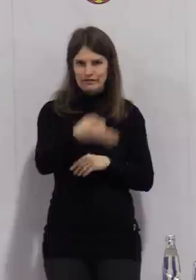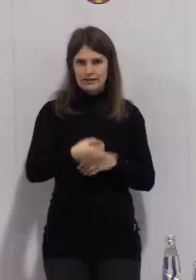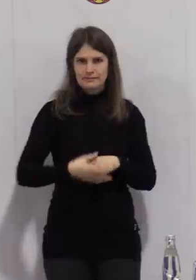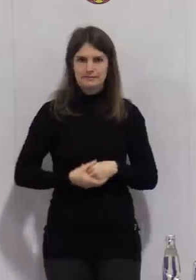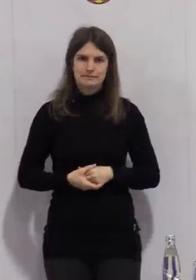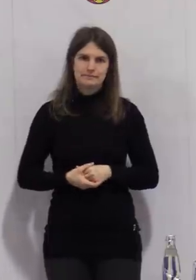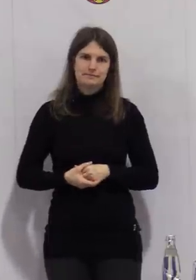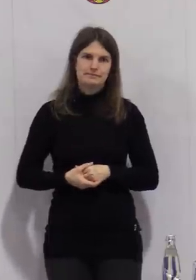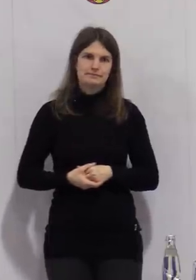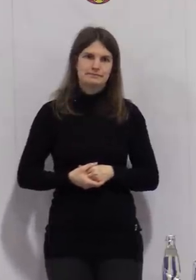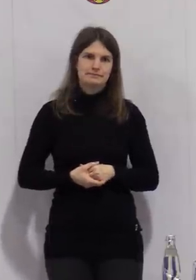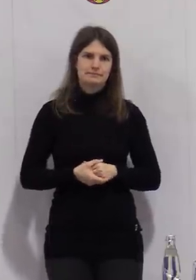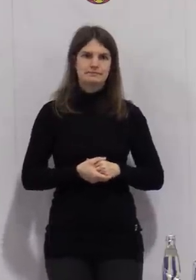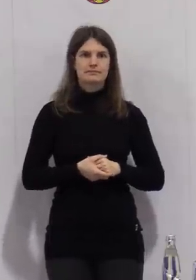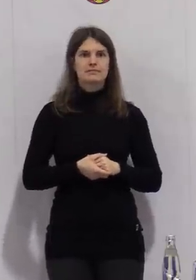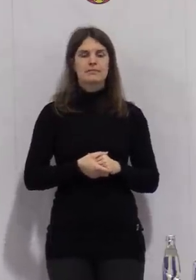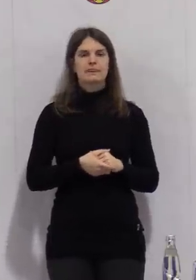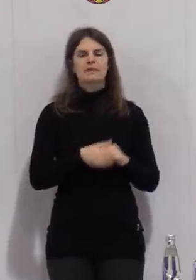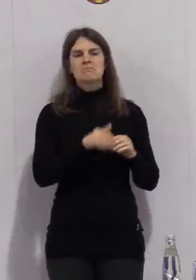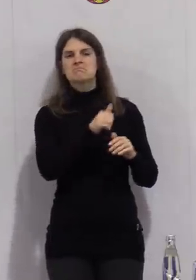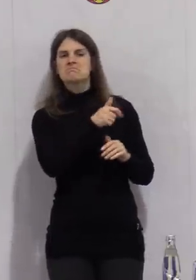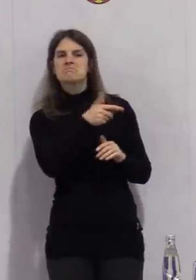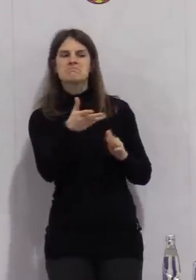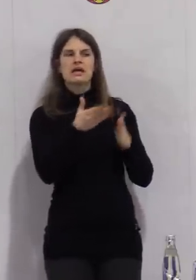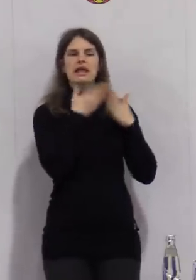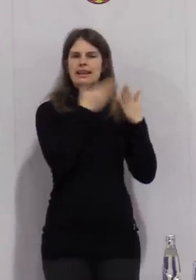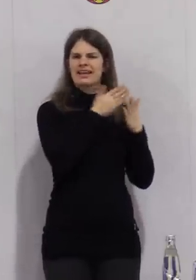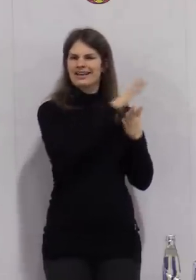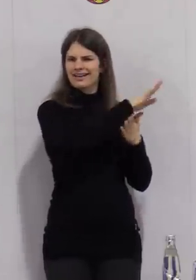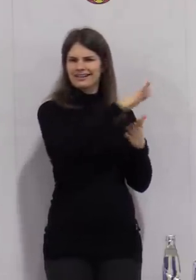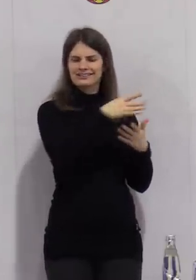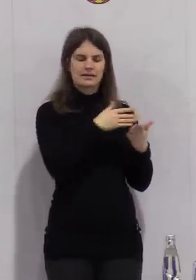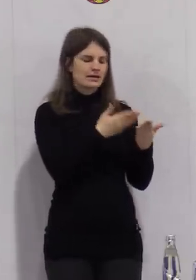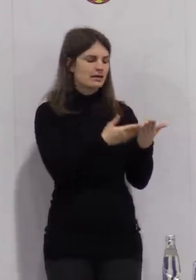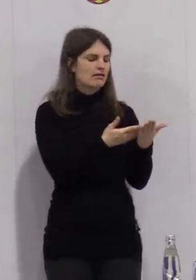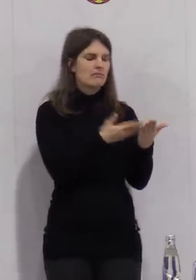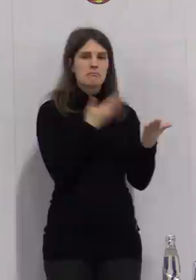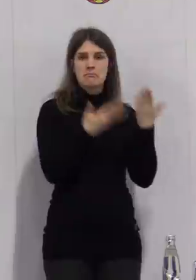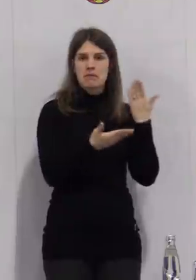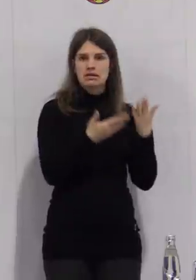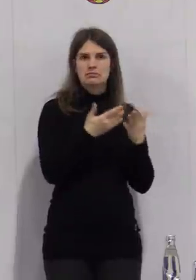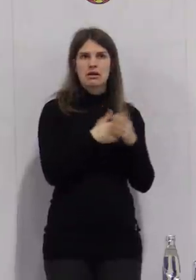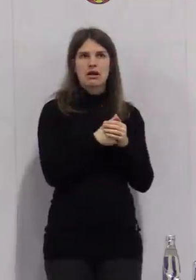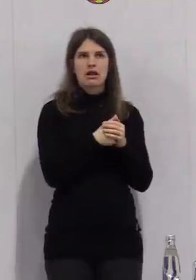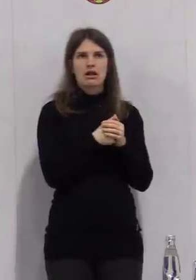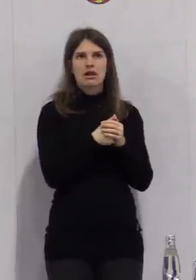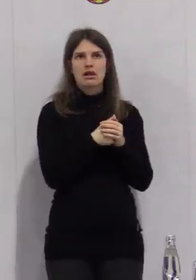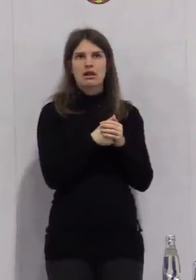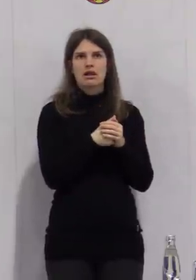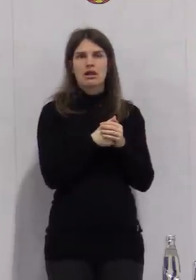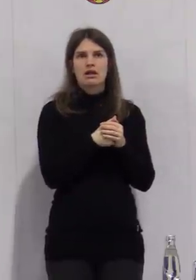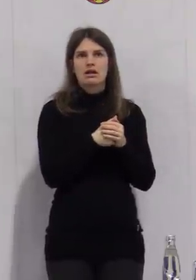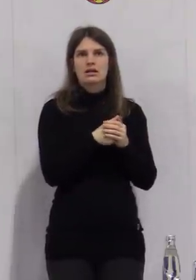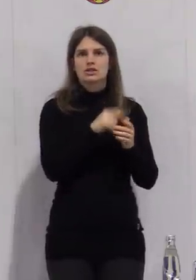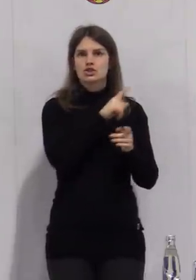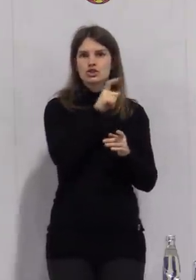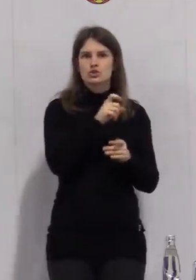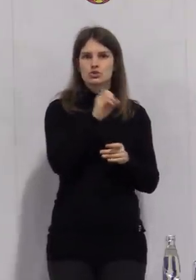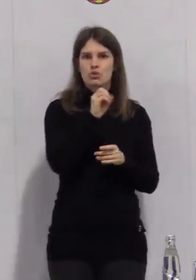Und zwar gibt es wohl Leser, die der Meinung sind, dass am Ende von Impftagen, speziell im